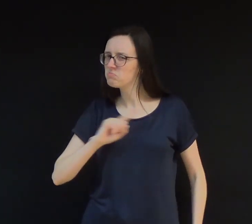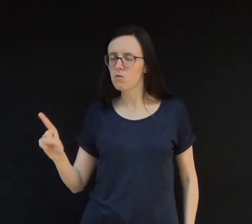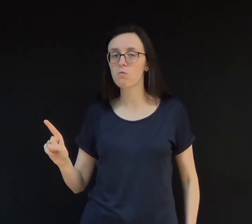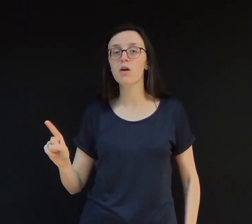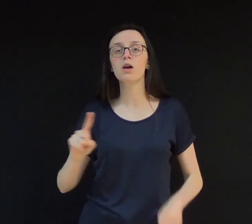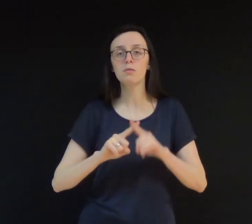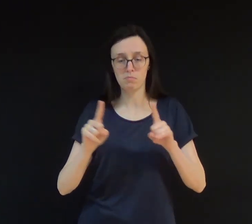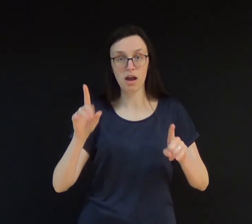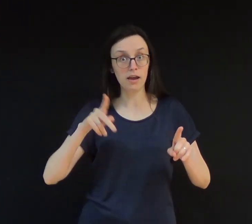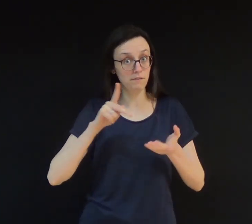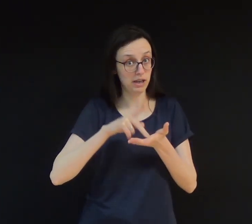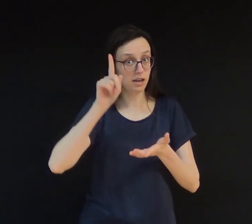coração.